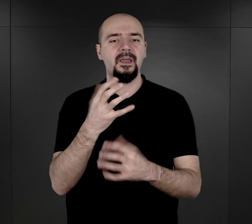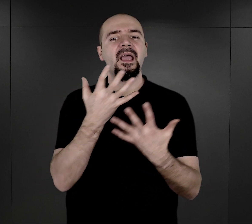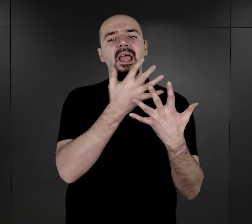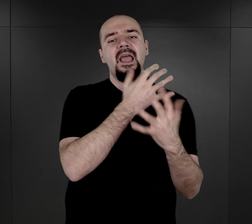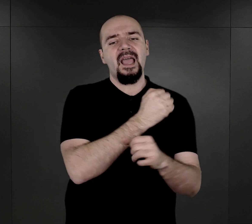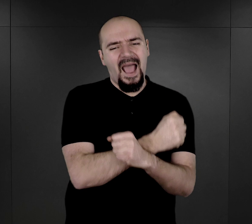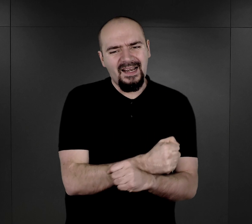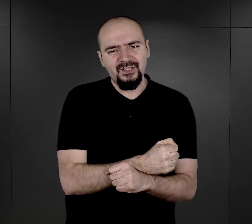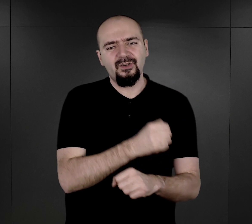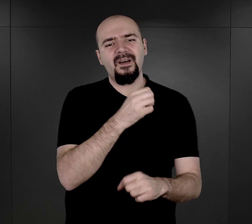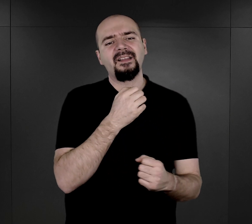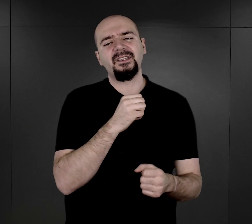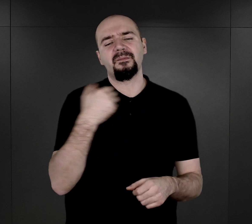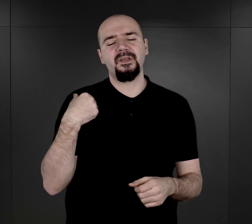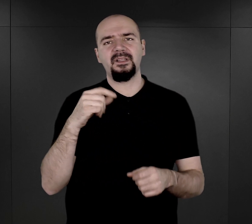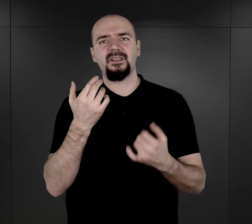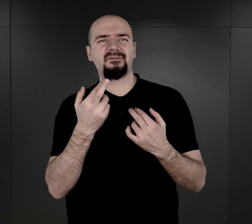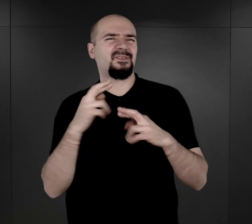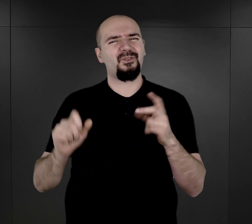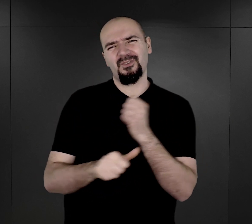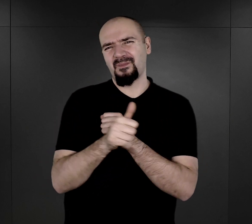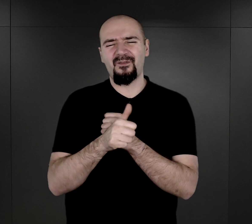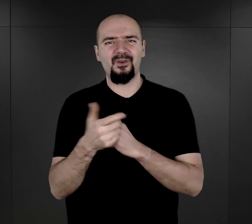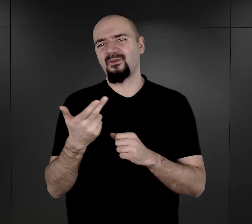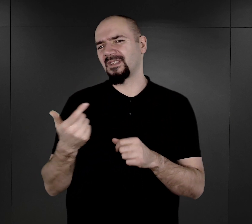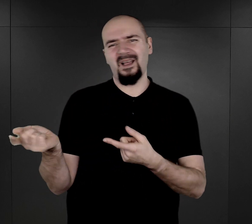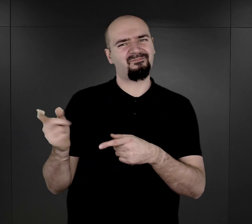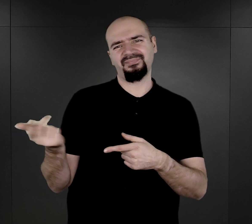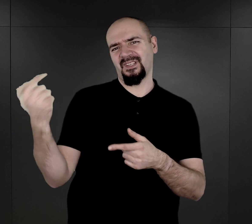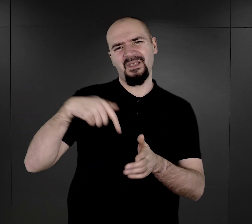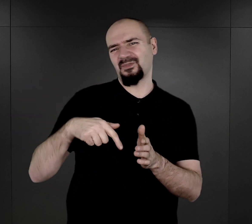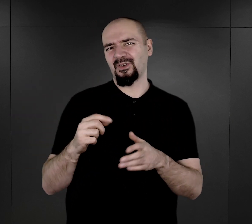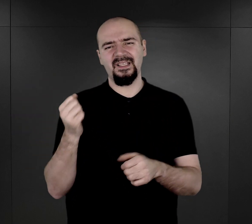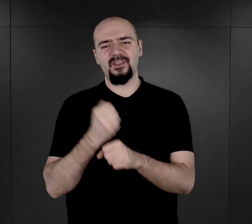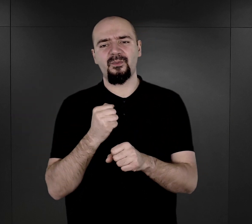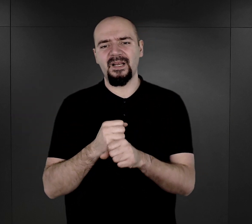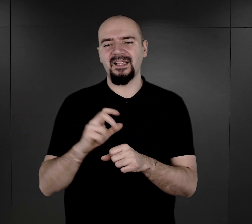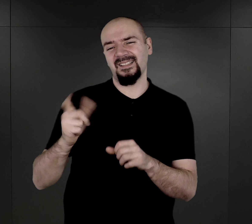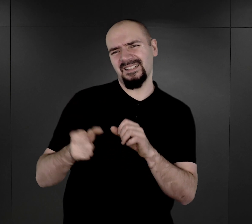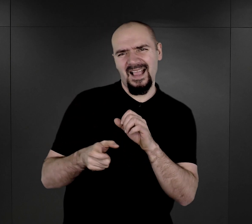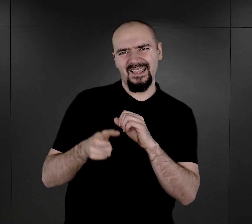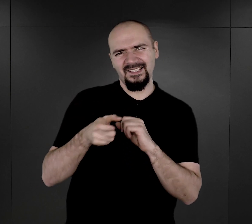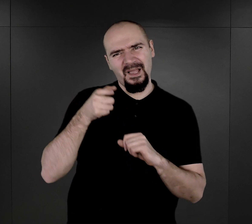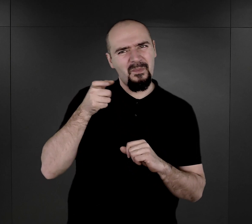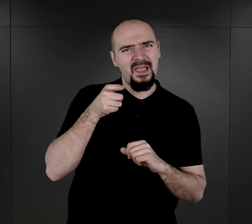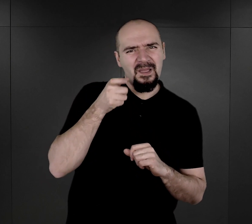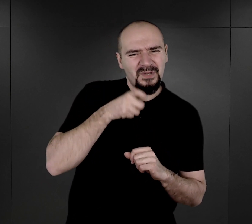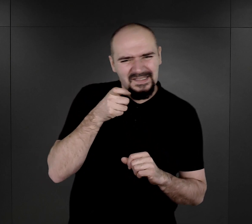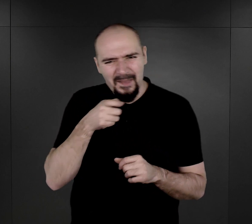powodów, za niestawienie się do pracy, za jakieś przestępstwa. W obozie byli